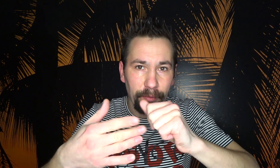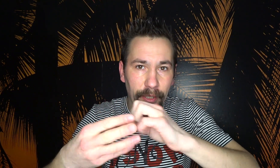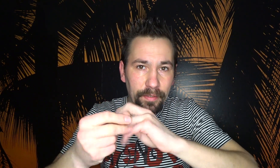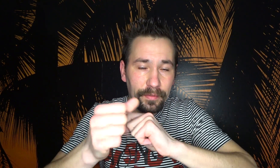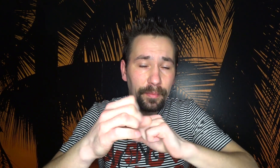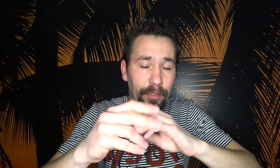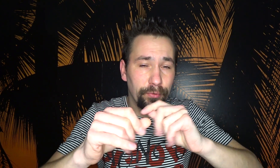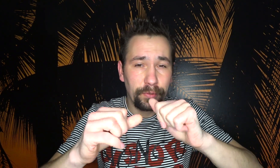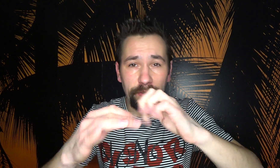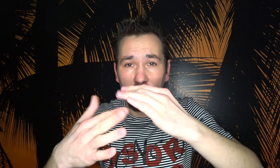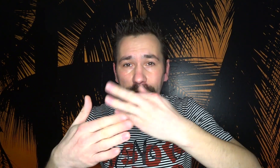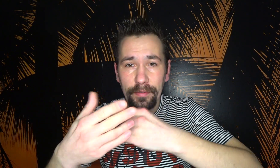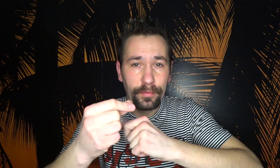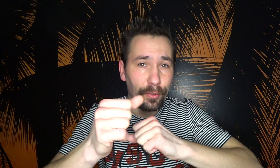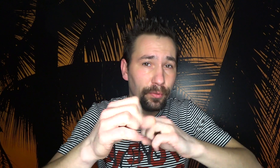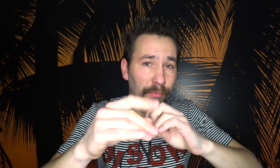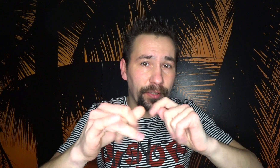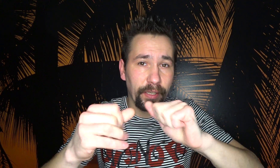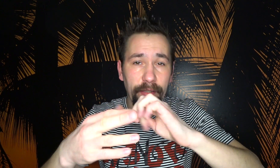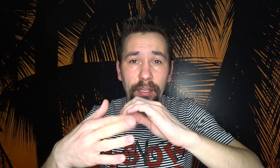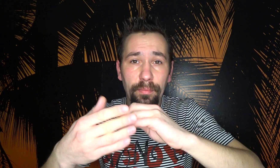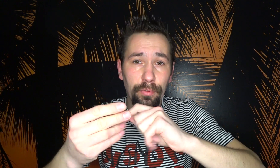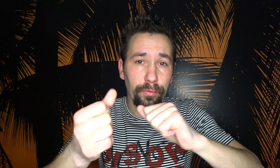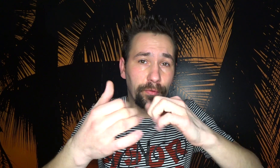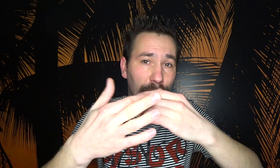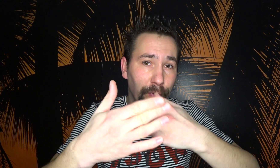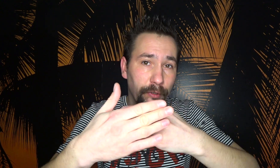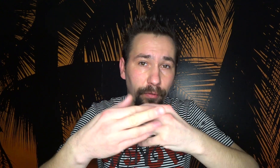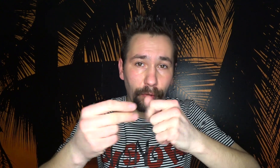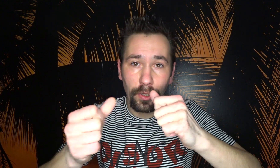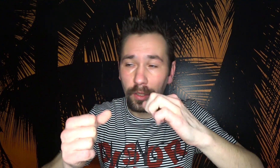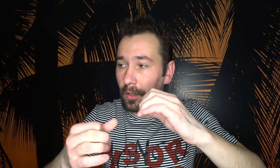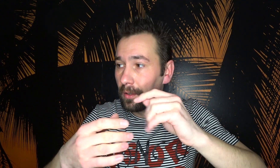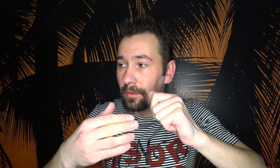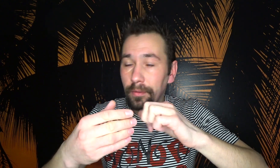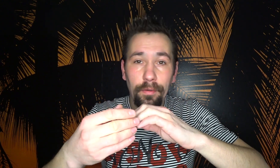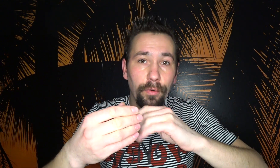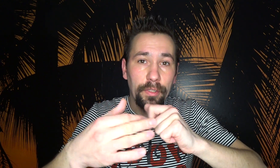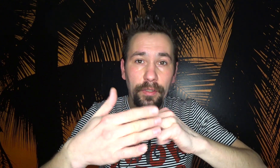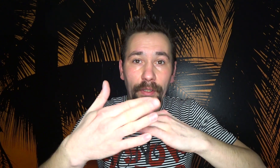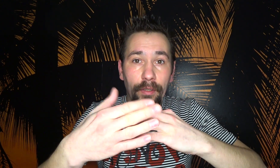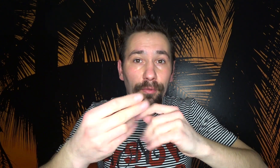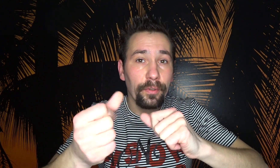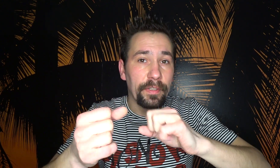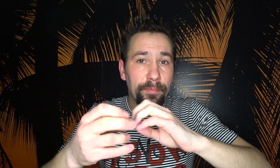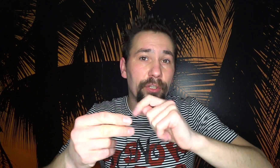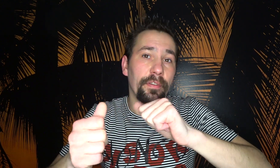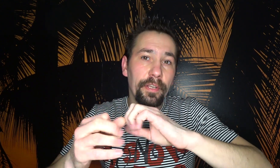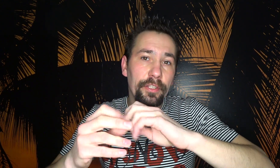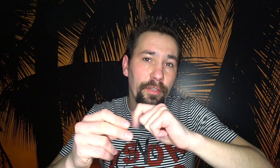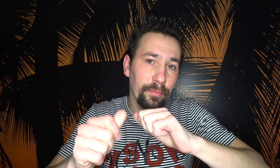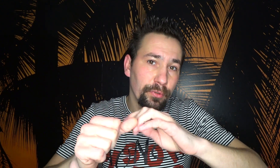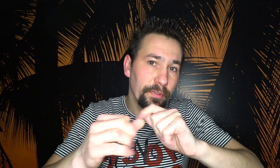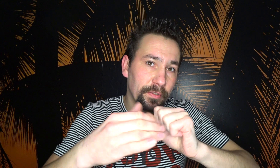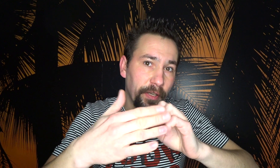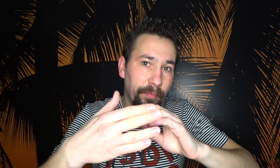ребята, всем хочу сказать. Сегодня у меня на канале будут звуки рук. Вот. Ну и, возможно, вечером будет стрим.